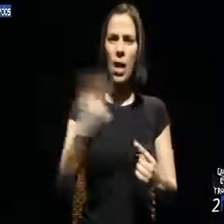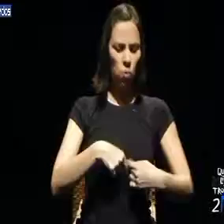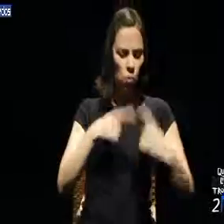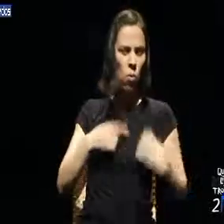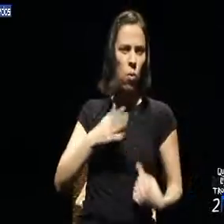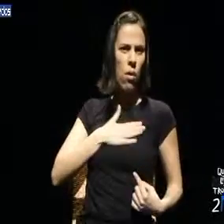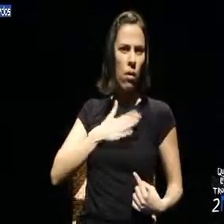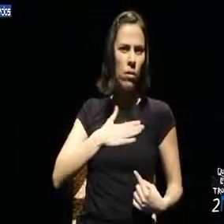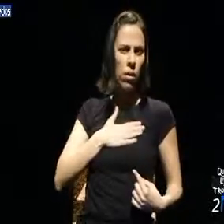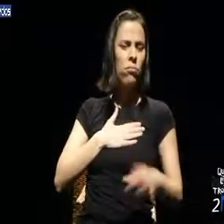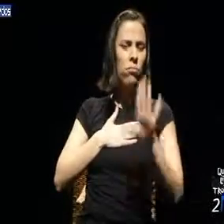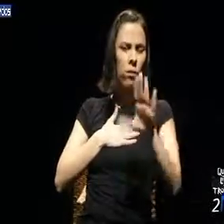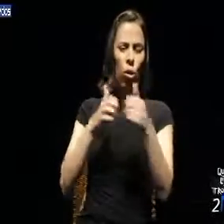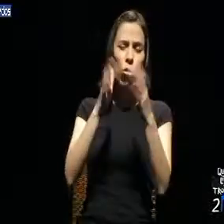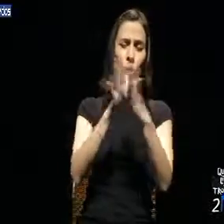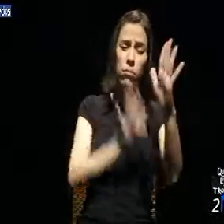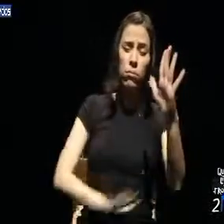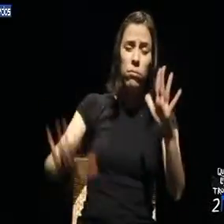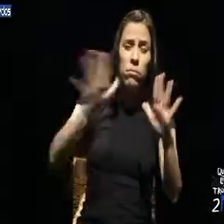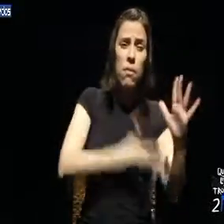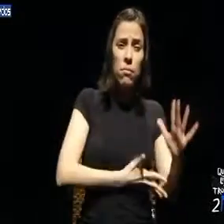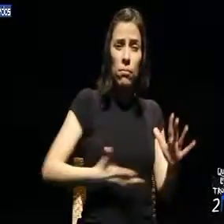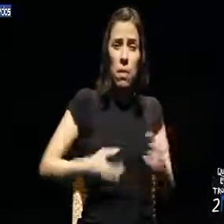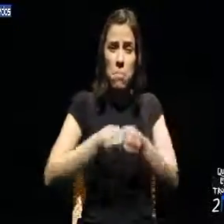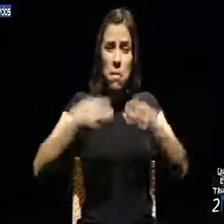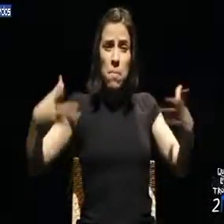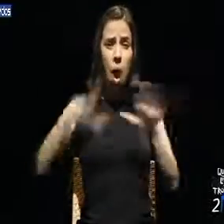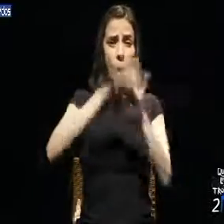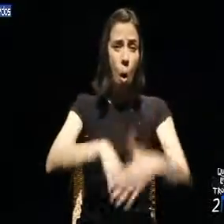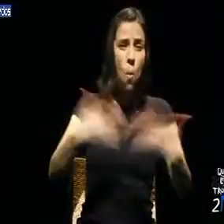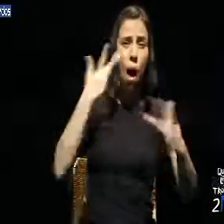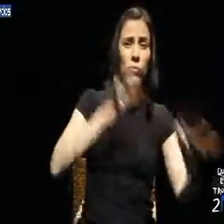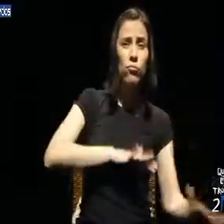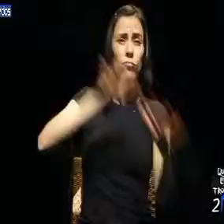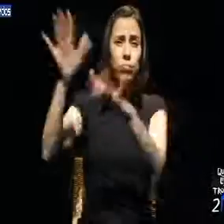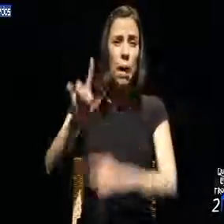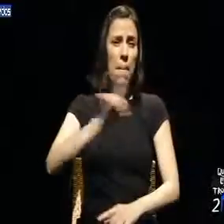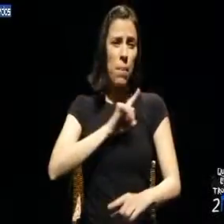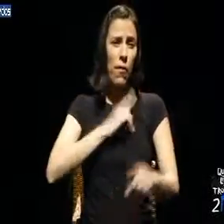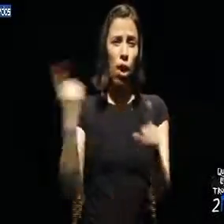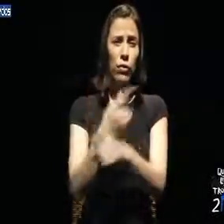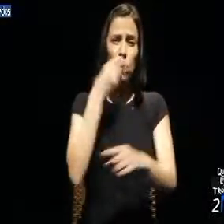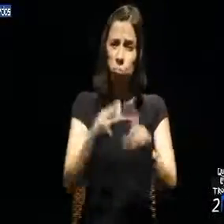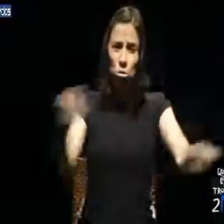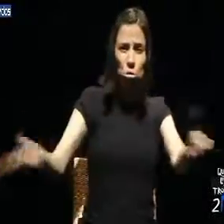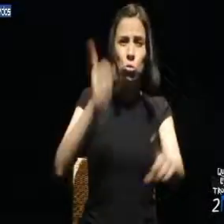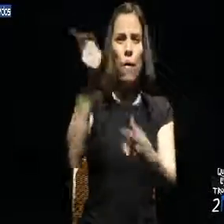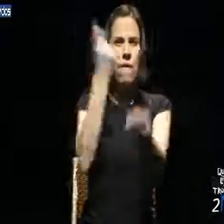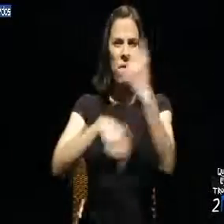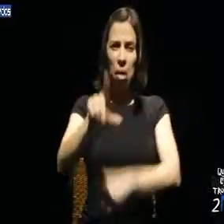de nós. Por todo o lado crescem o desemprego e a precariedade, a imigração, as privatizações selvagens, a venda à sal de empresas